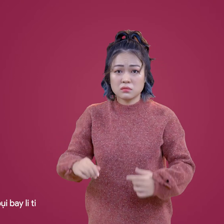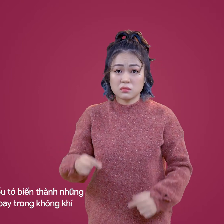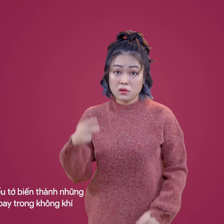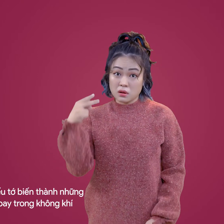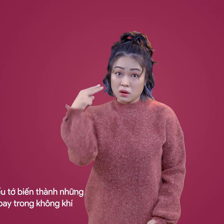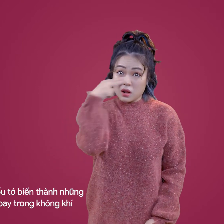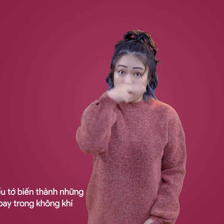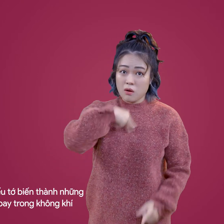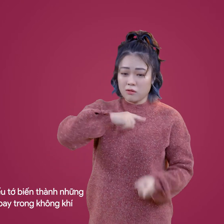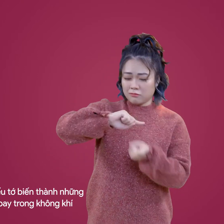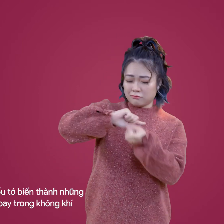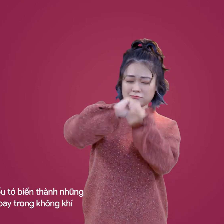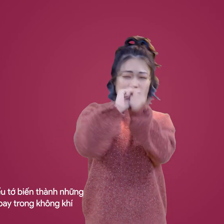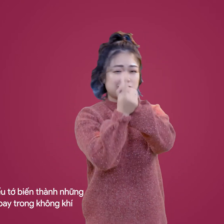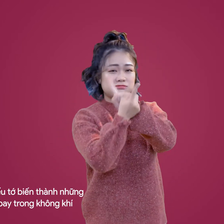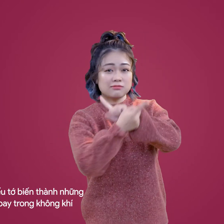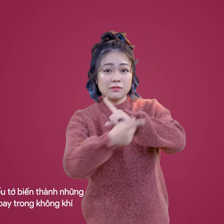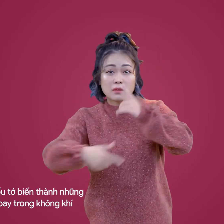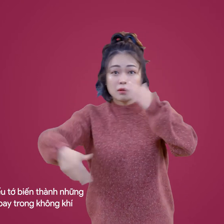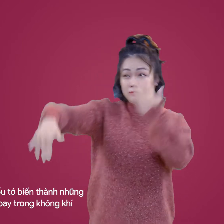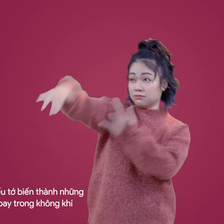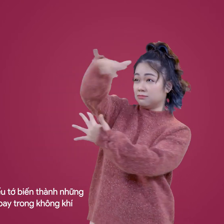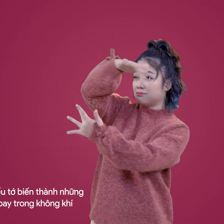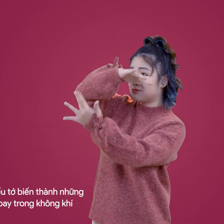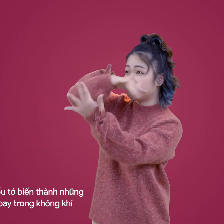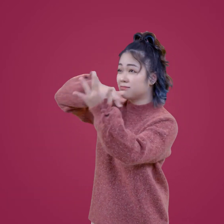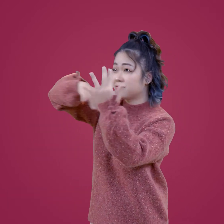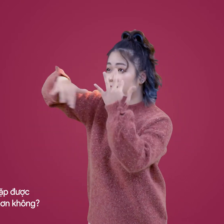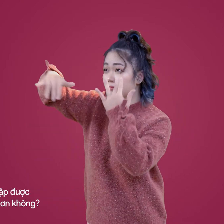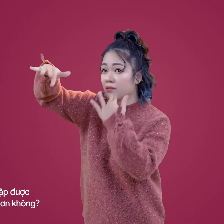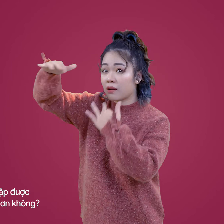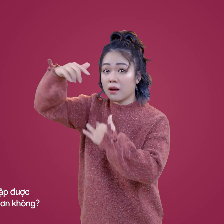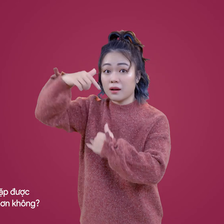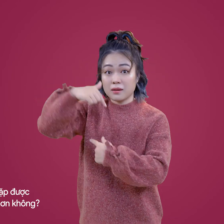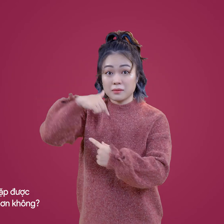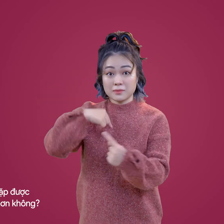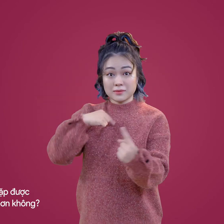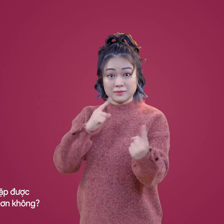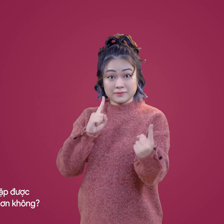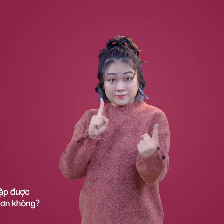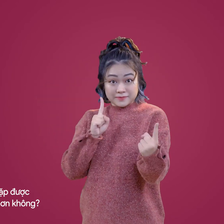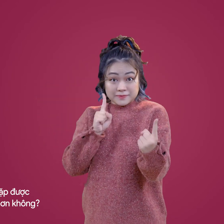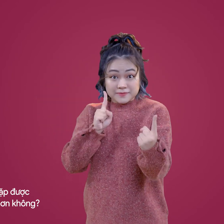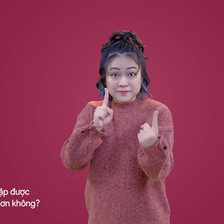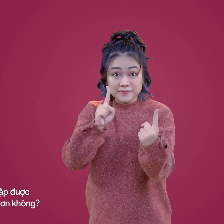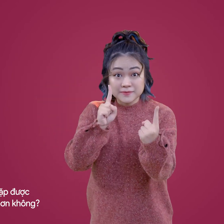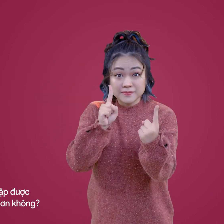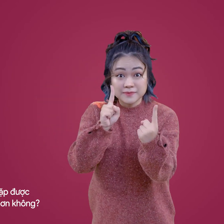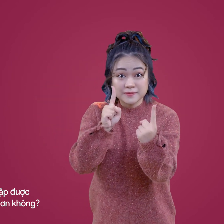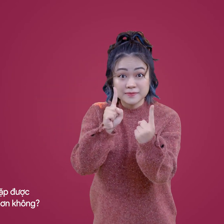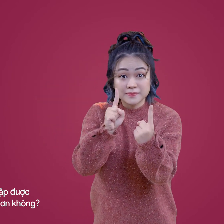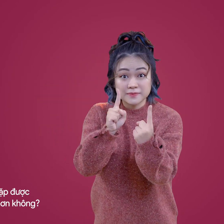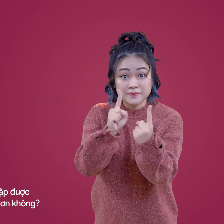날리는 눈이 날았네 조금 더 빨리 내겐 탈 수